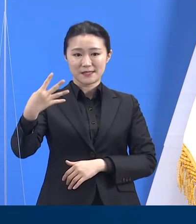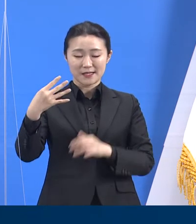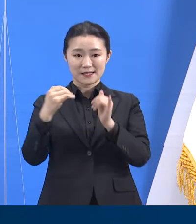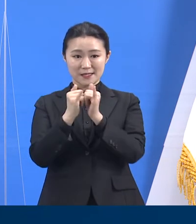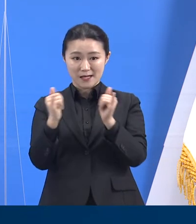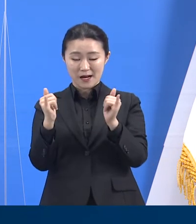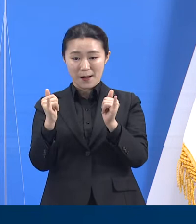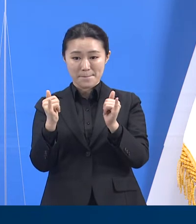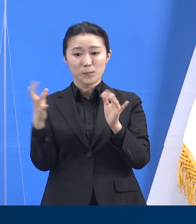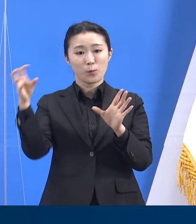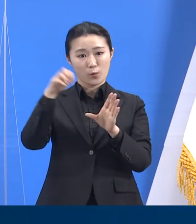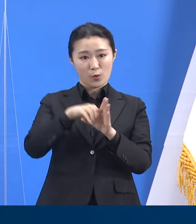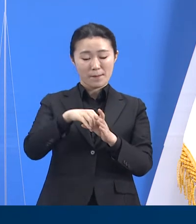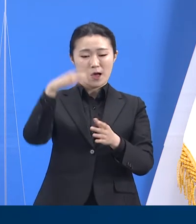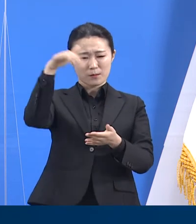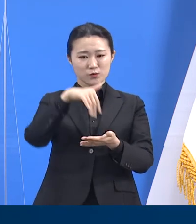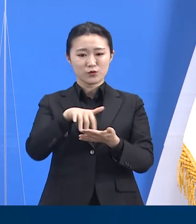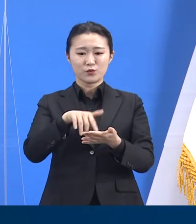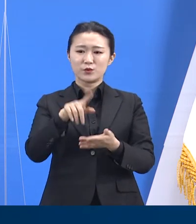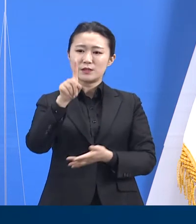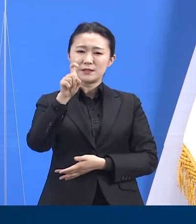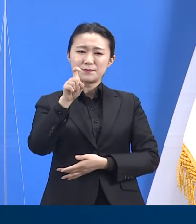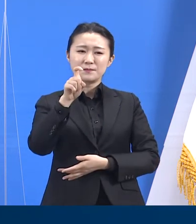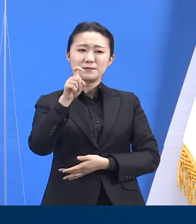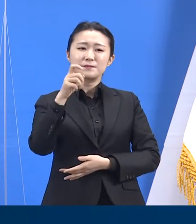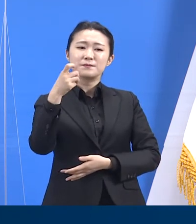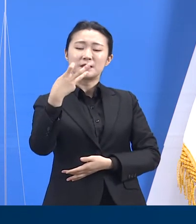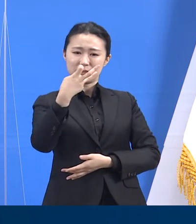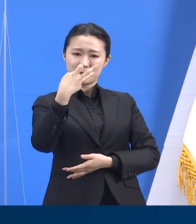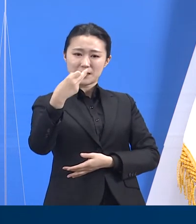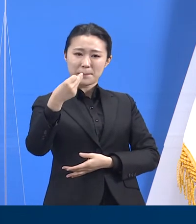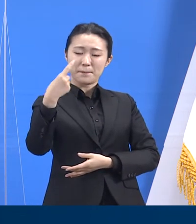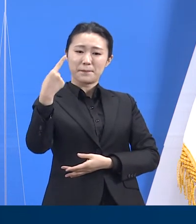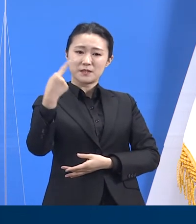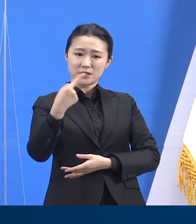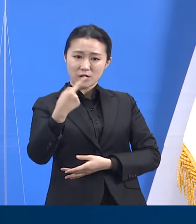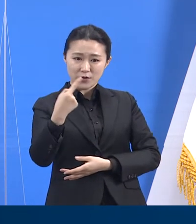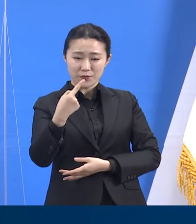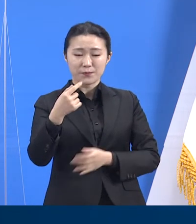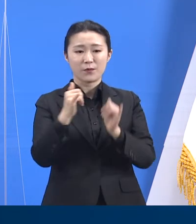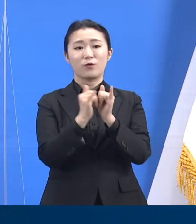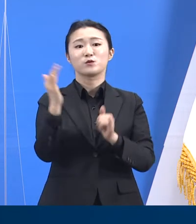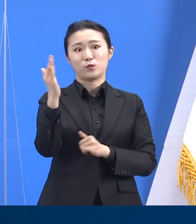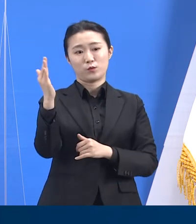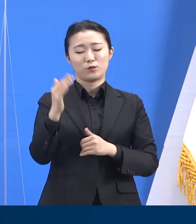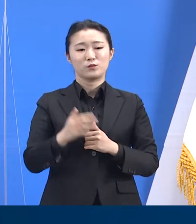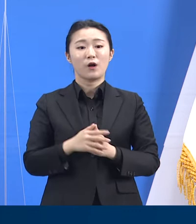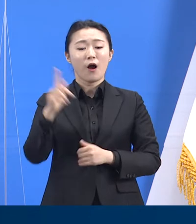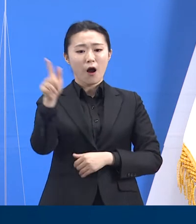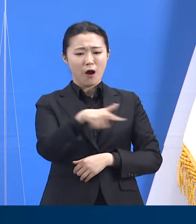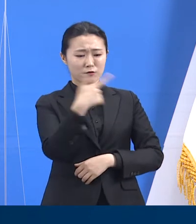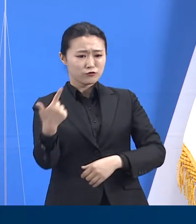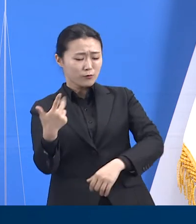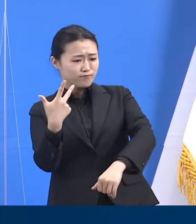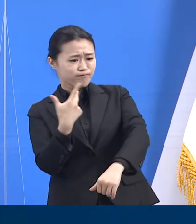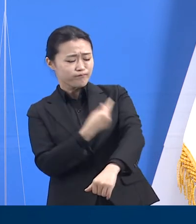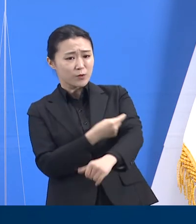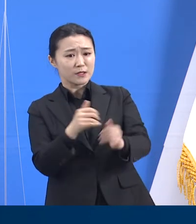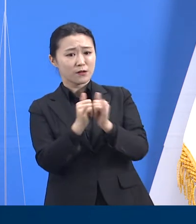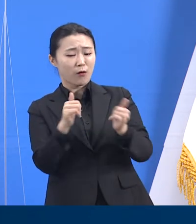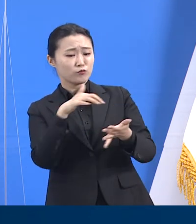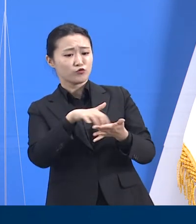총 13만 1,402명이었습니다. 이렇게 하루 접종자 숫자가 갑자기 큰 폭으로